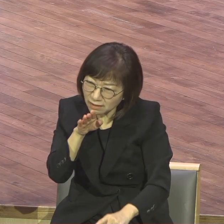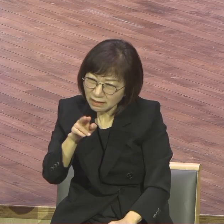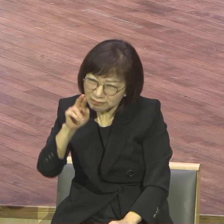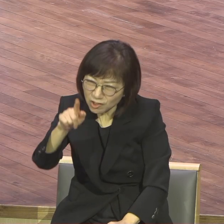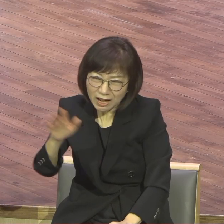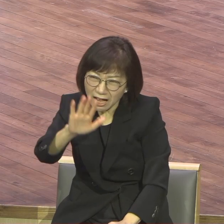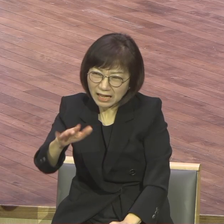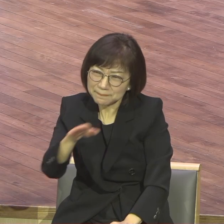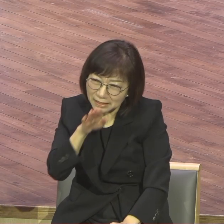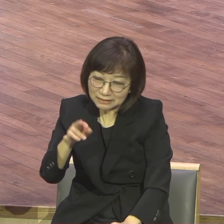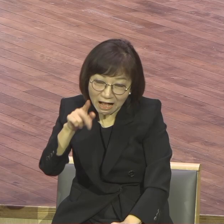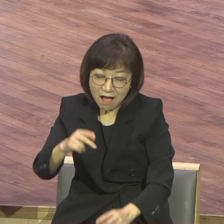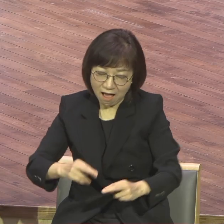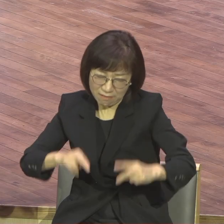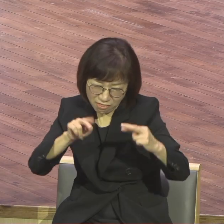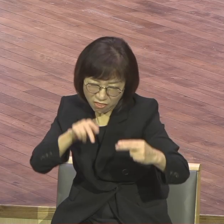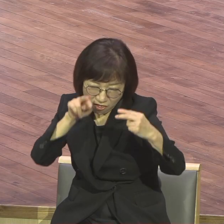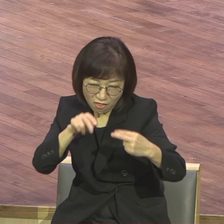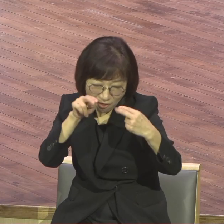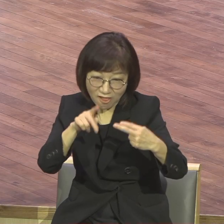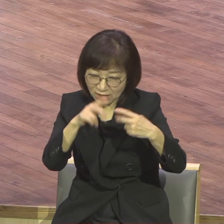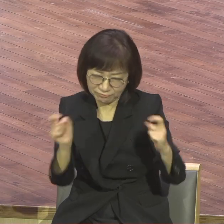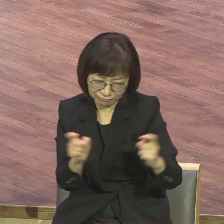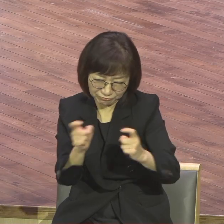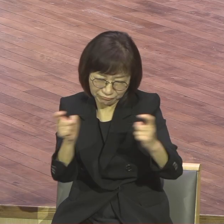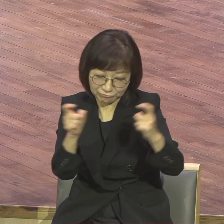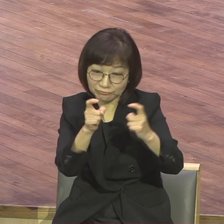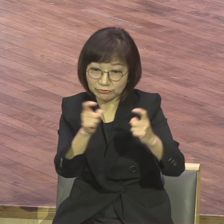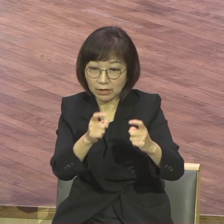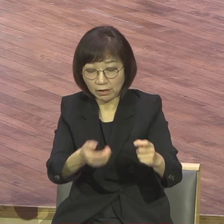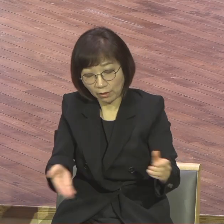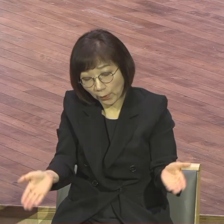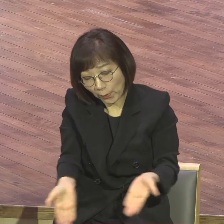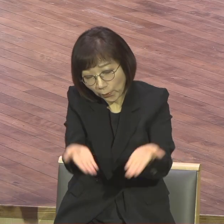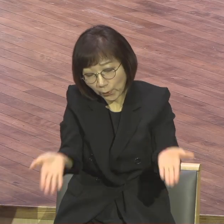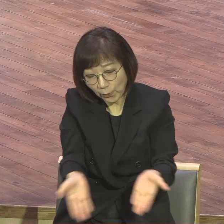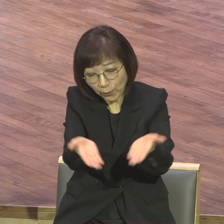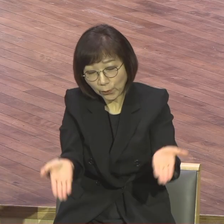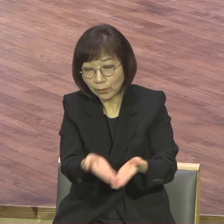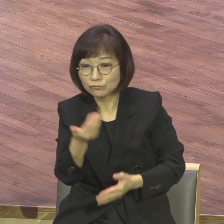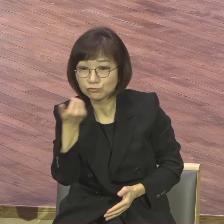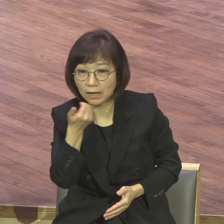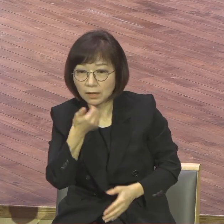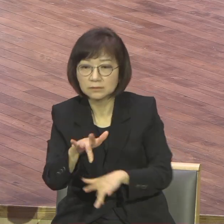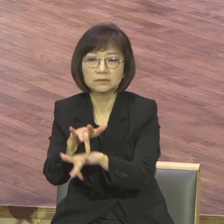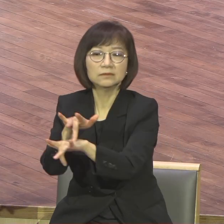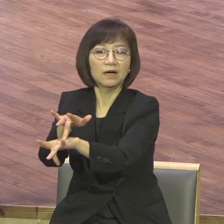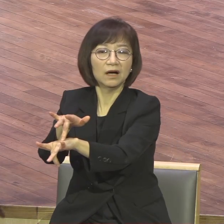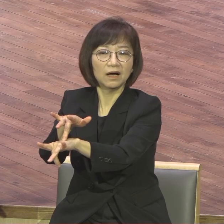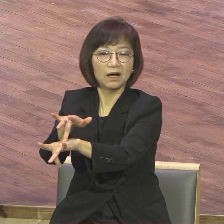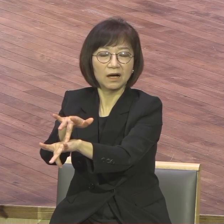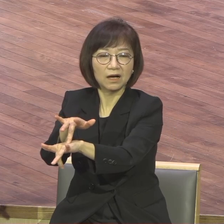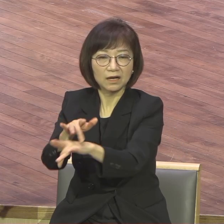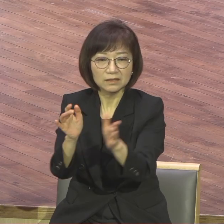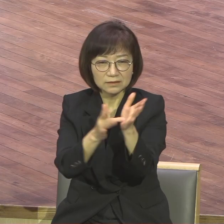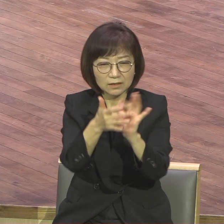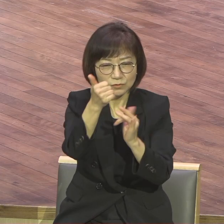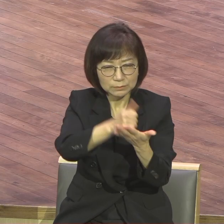맞다. 논쟁거리로 그걸 만들어서 예수님의 부활을 희석시켜 버리는 이런 전략을 짰습니다.